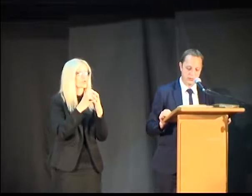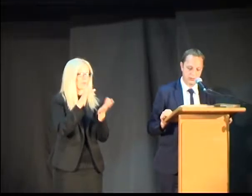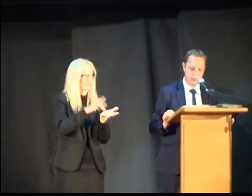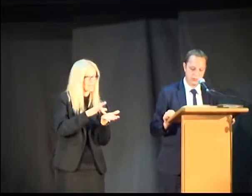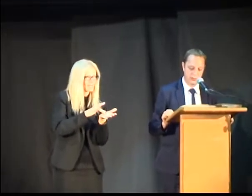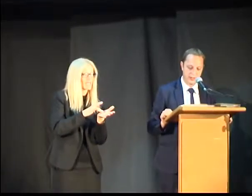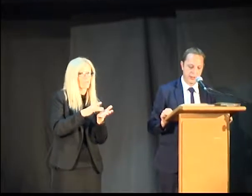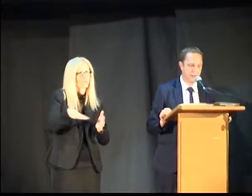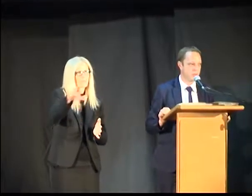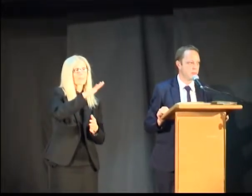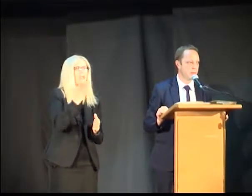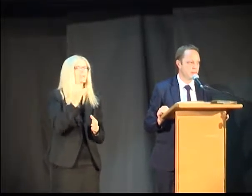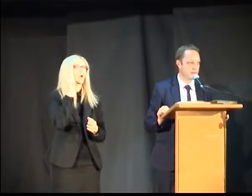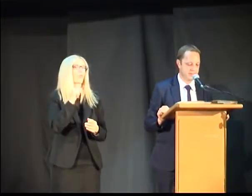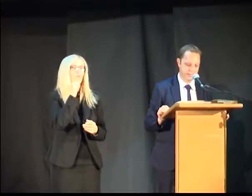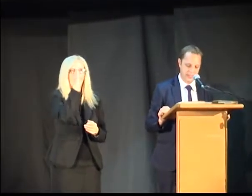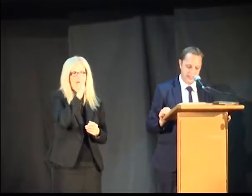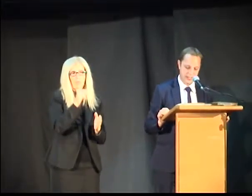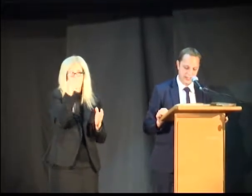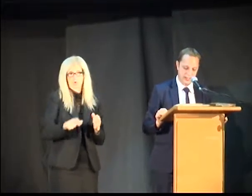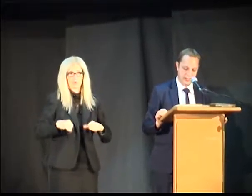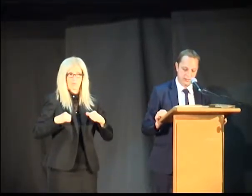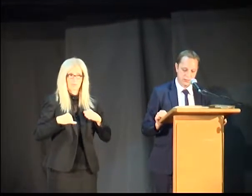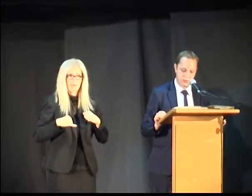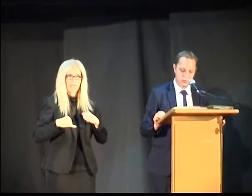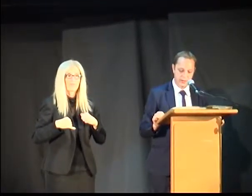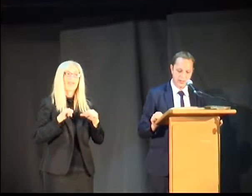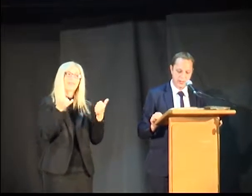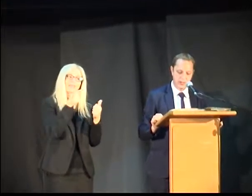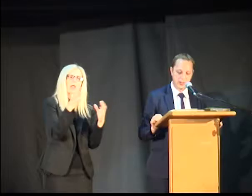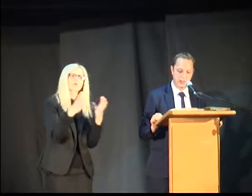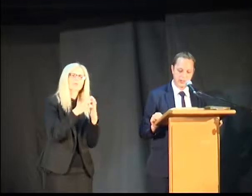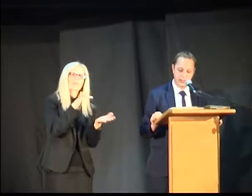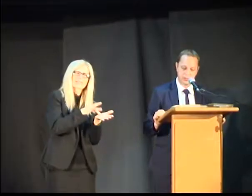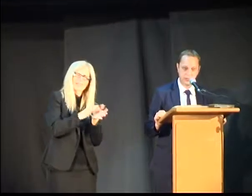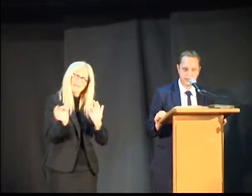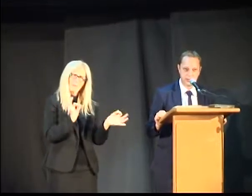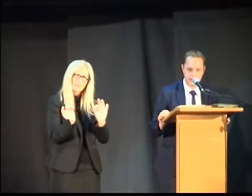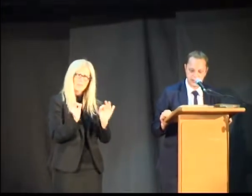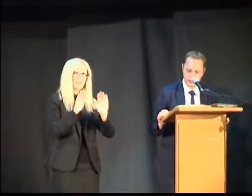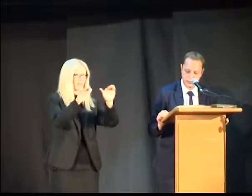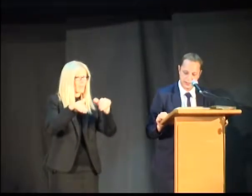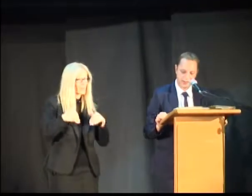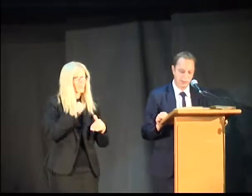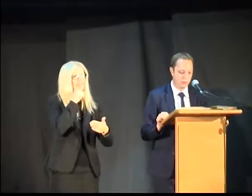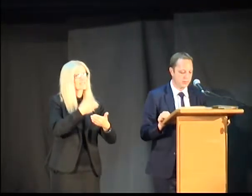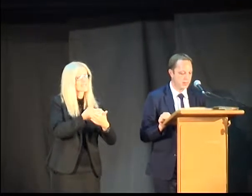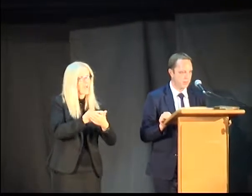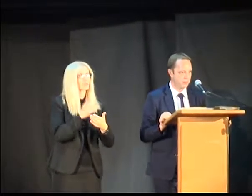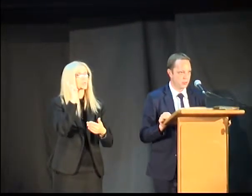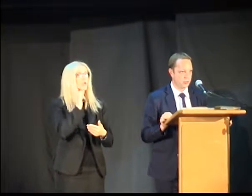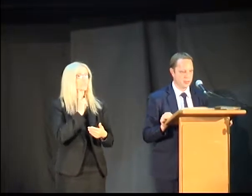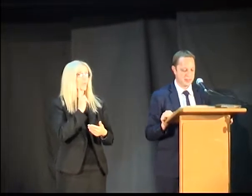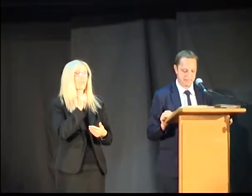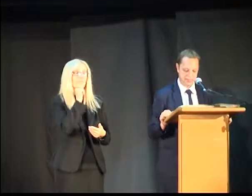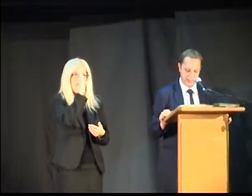kojoj gluve i naglove osobe žive. Da li je društvena sredina pripremljena da prihvati i sarađuje sa gluvim i